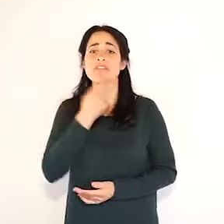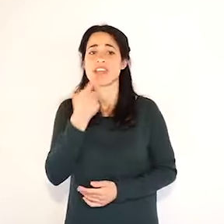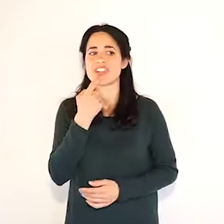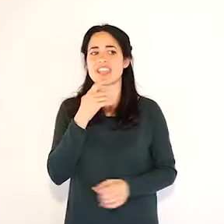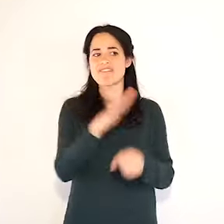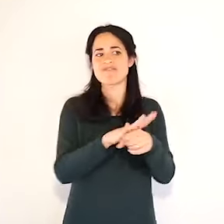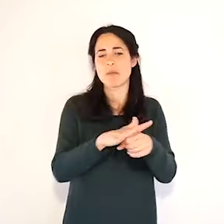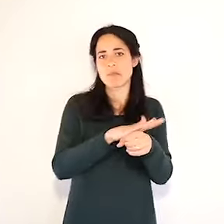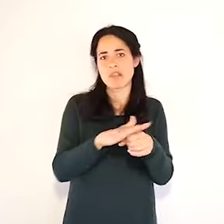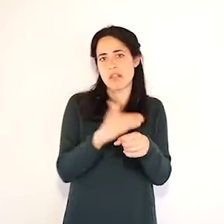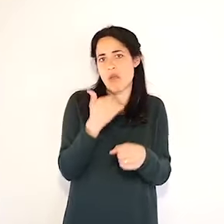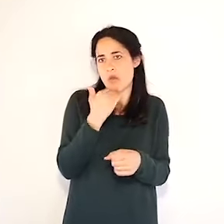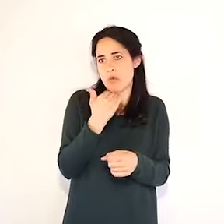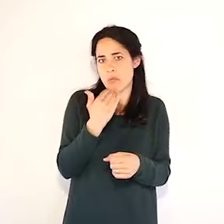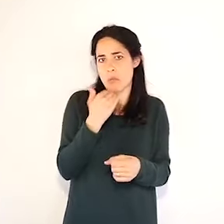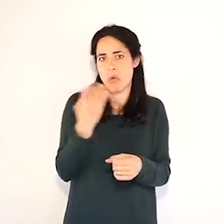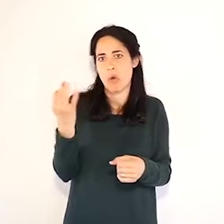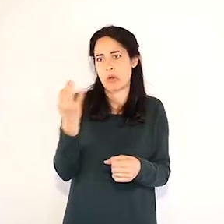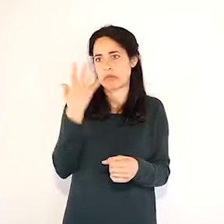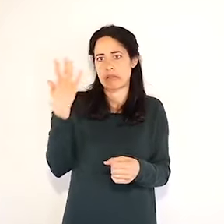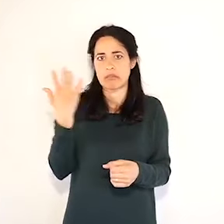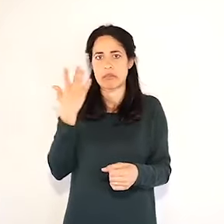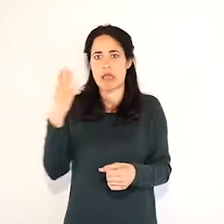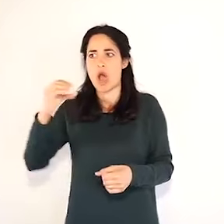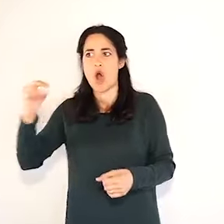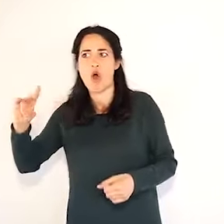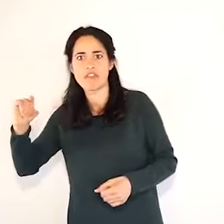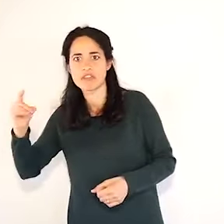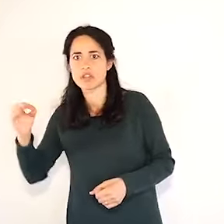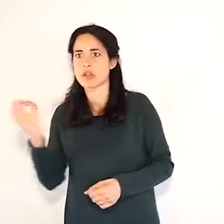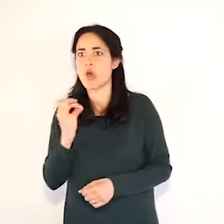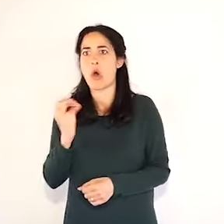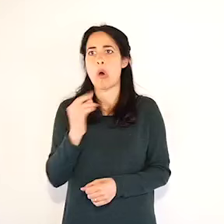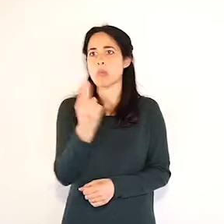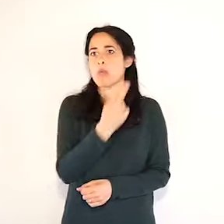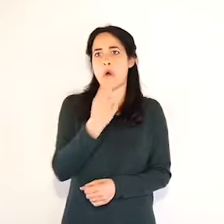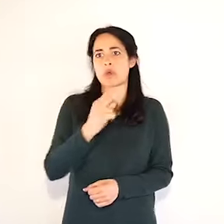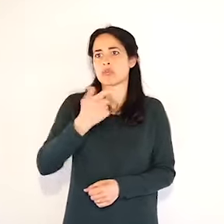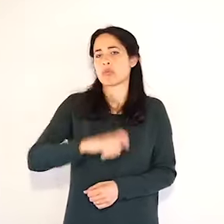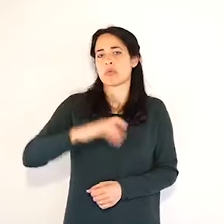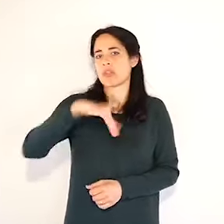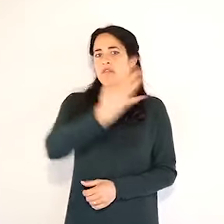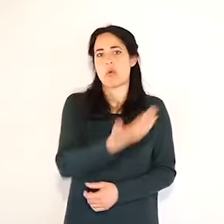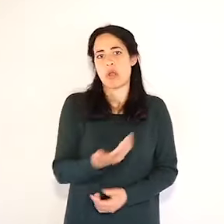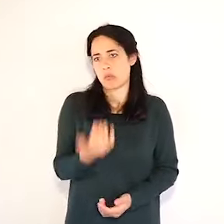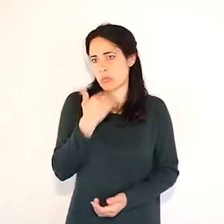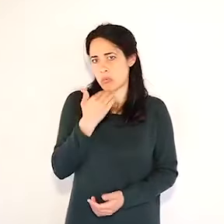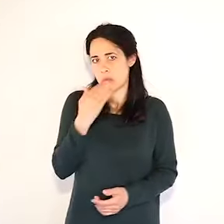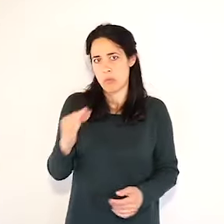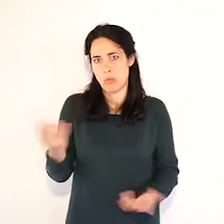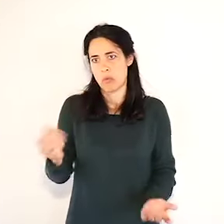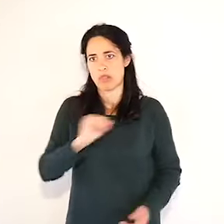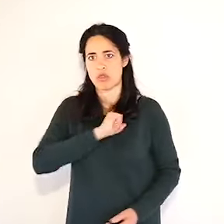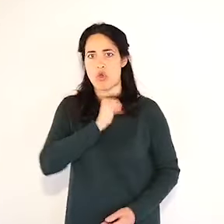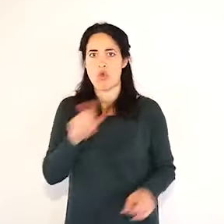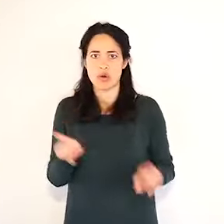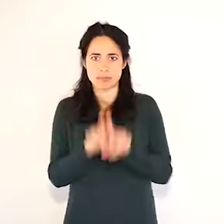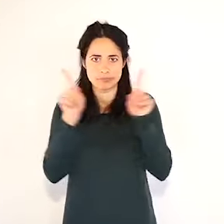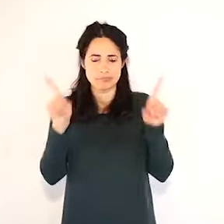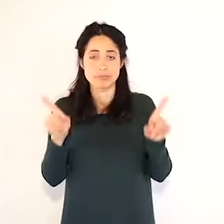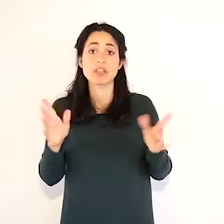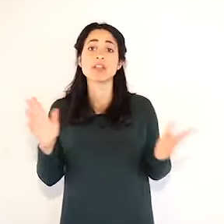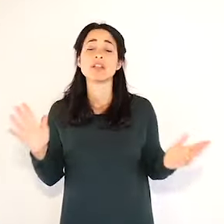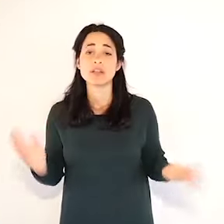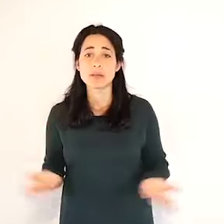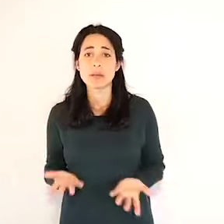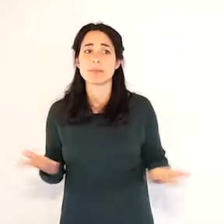cambia se una perdita di un caro è dovuta a questo virus o a qualcos